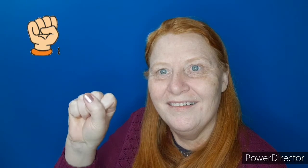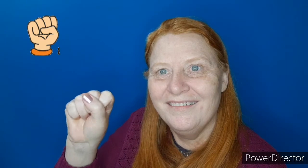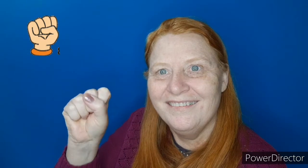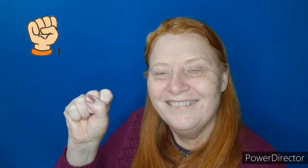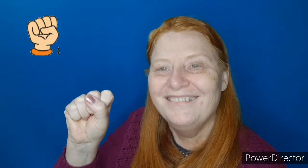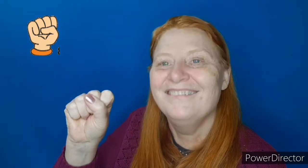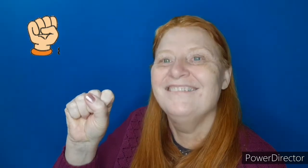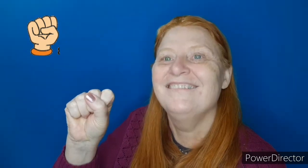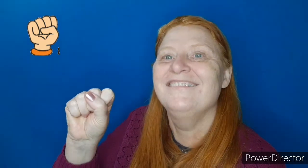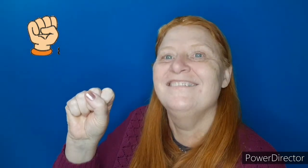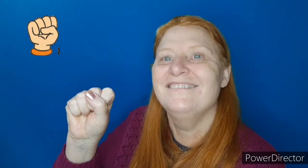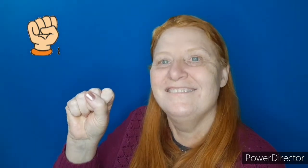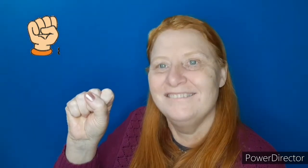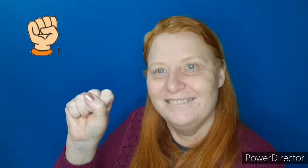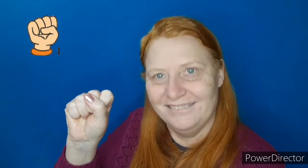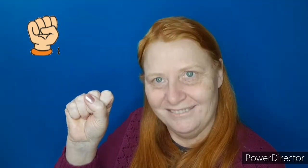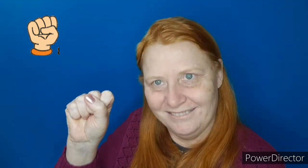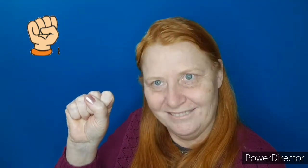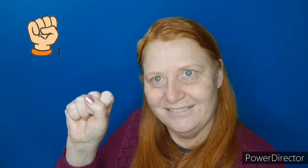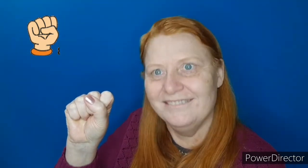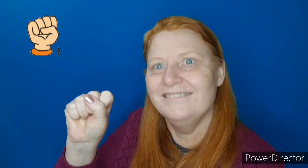Olha o sinal do número 8.